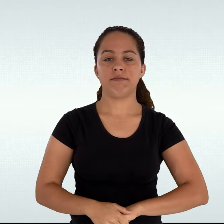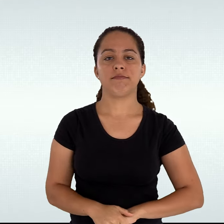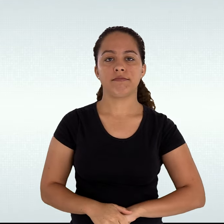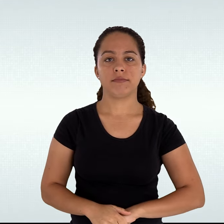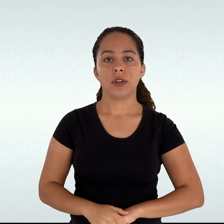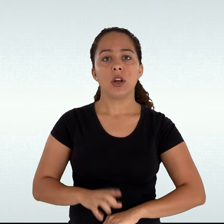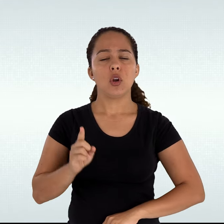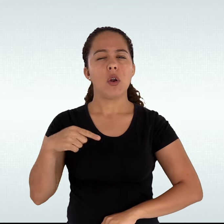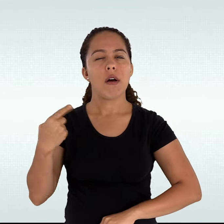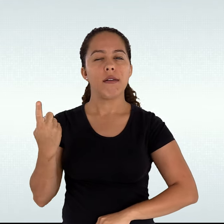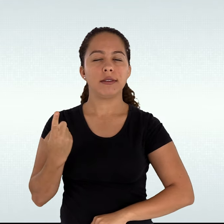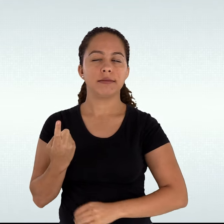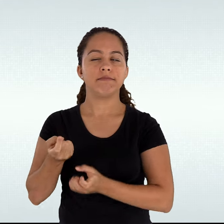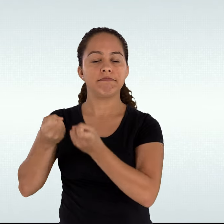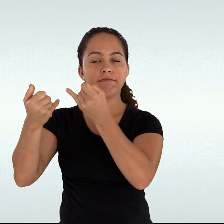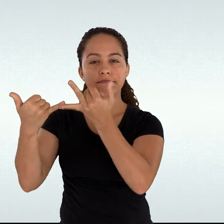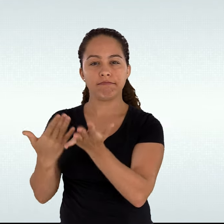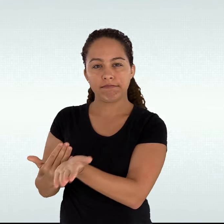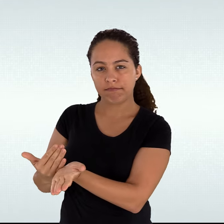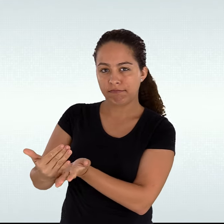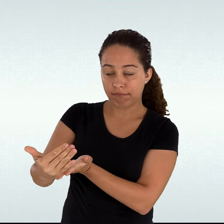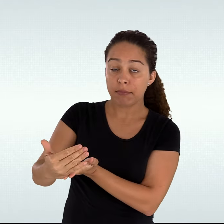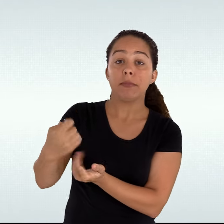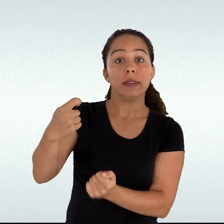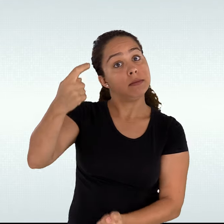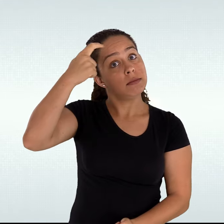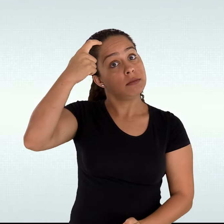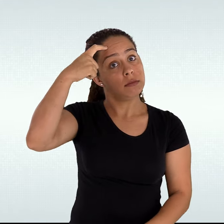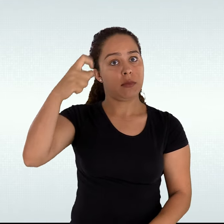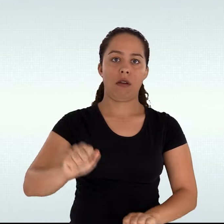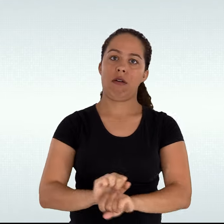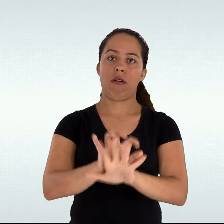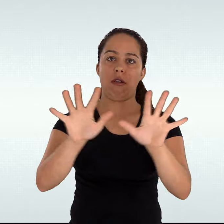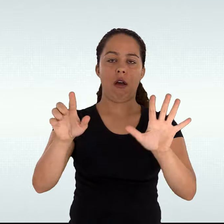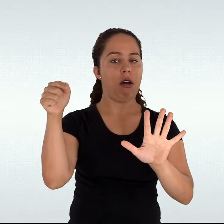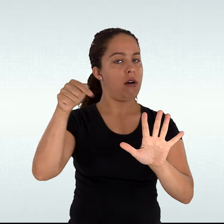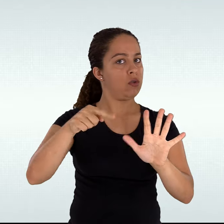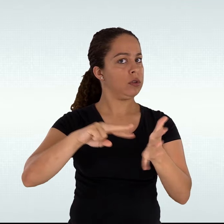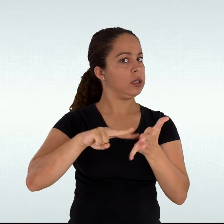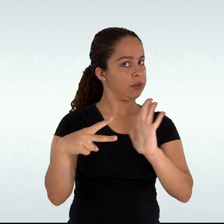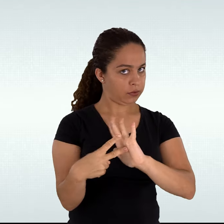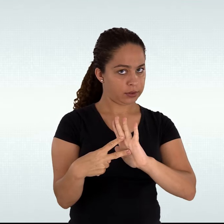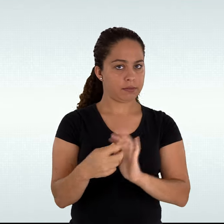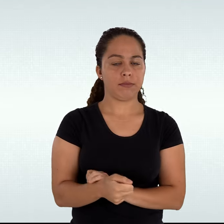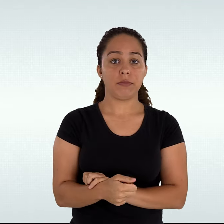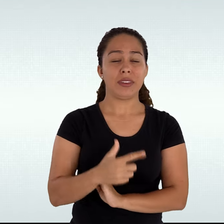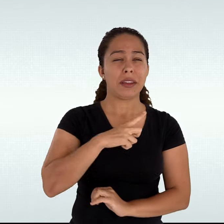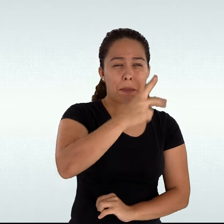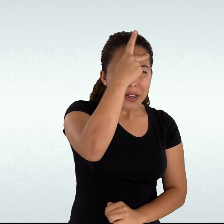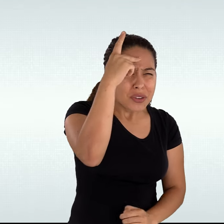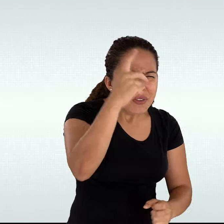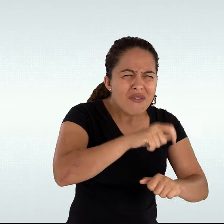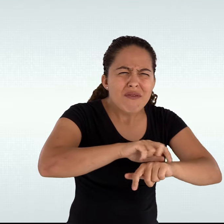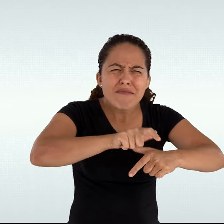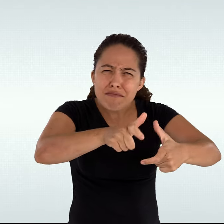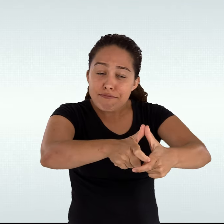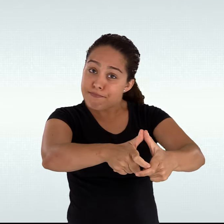Para início de conversa, precisamos ter o conceito bem claro. Boa parte das pessoas ainda